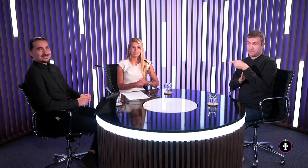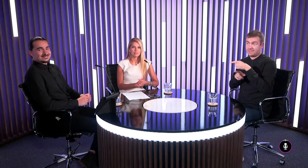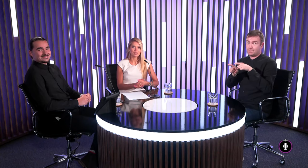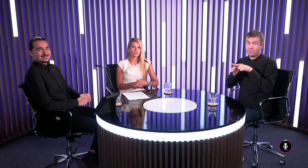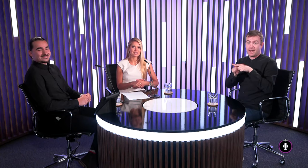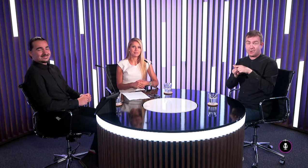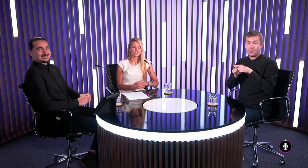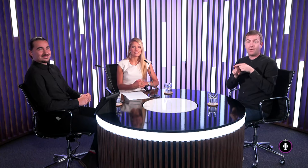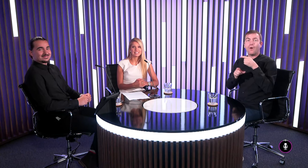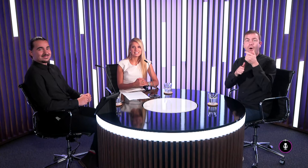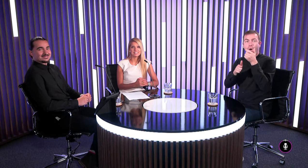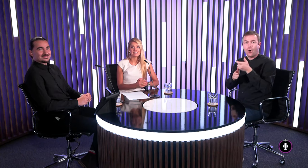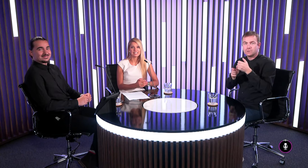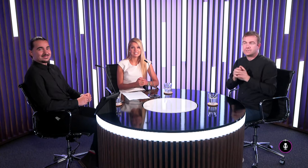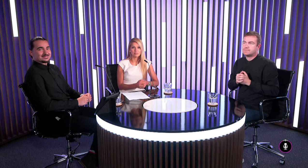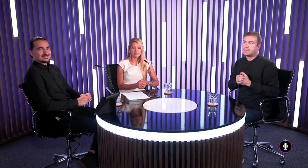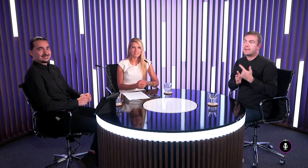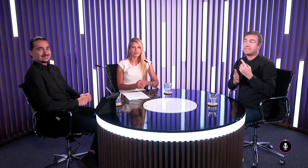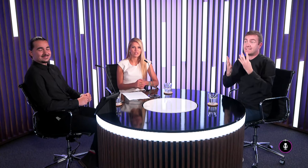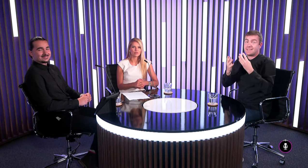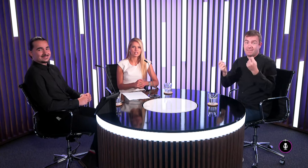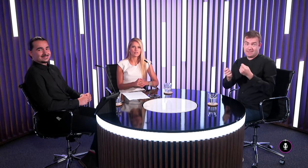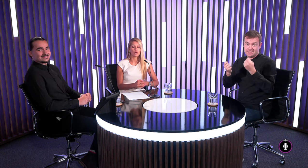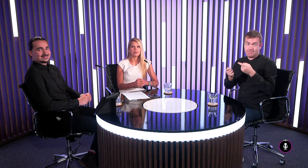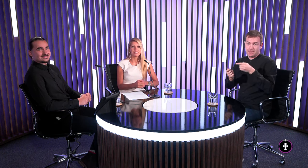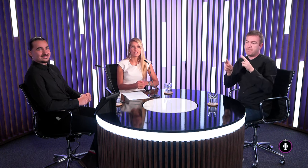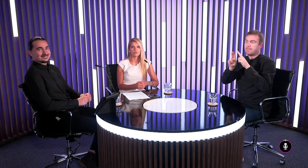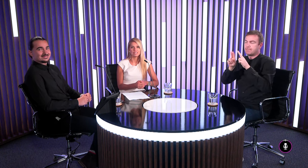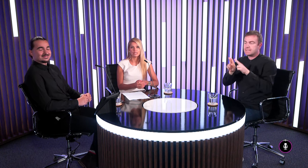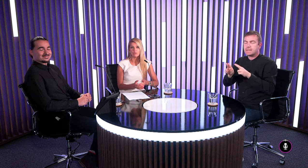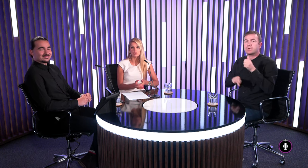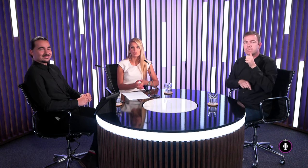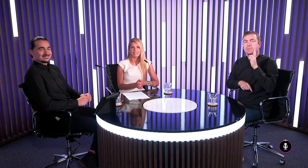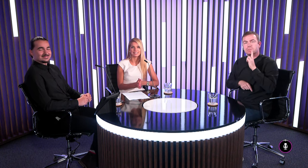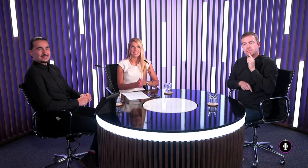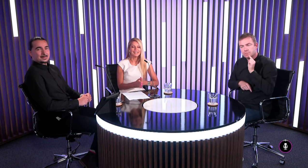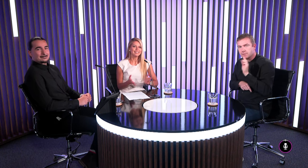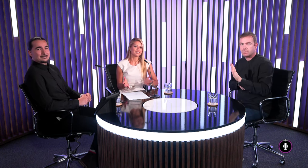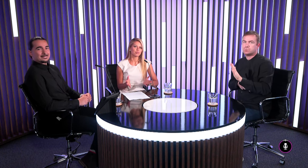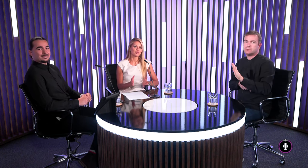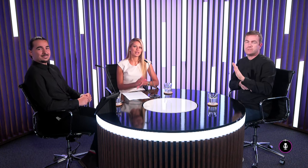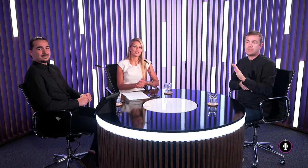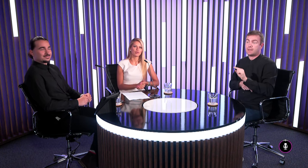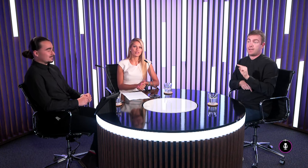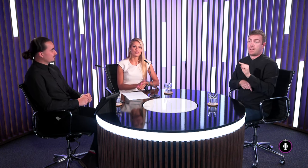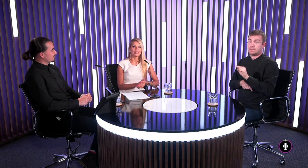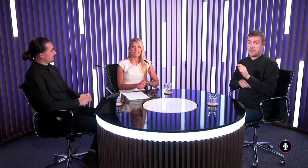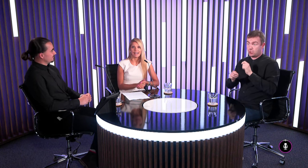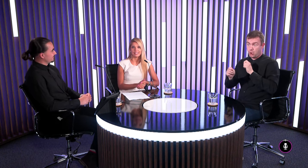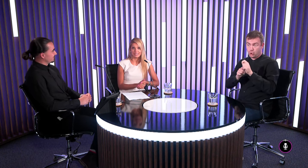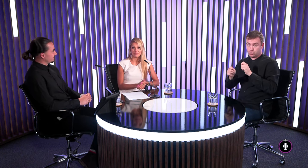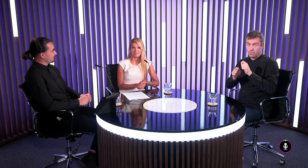venovaná práve ním pretože sa blíži 29. september ktorý je označovaný ako medzinárodný deň nepočujúcich a teda tento postkaz bol